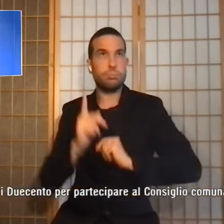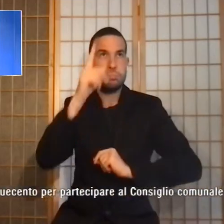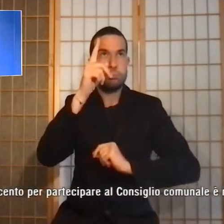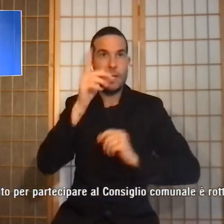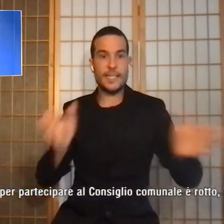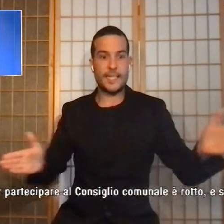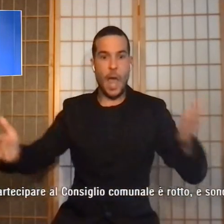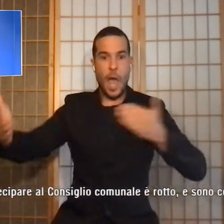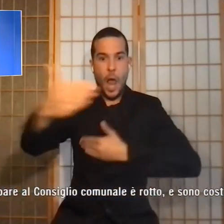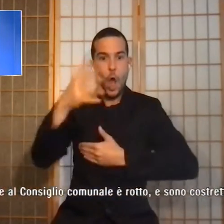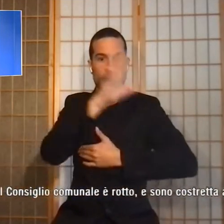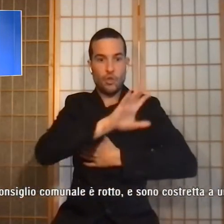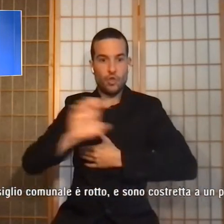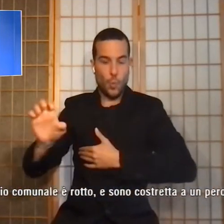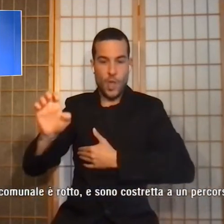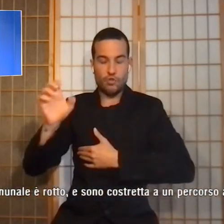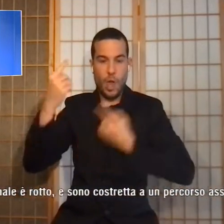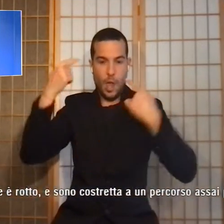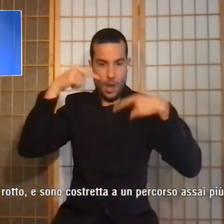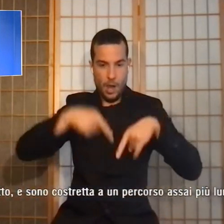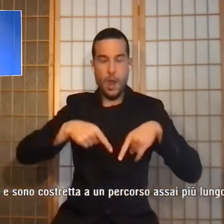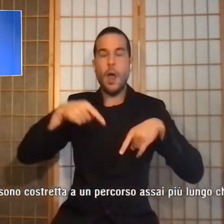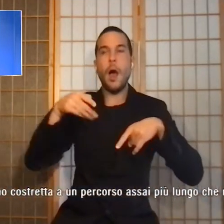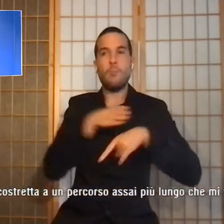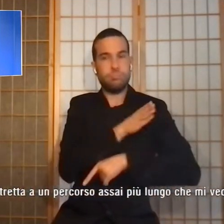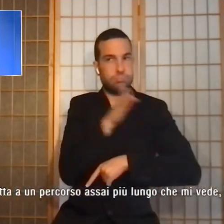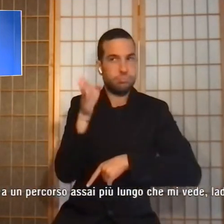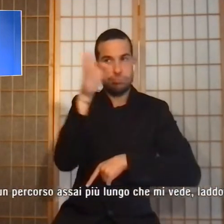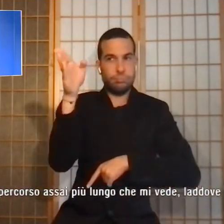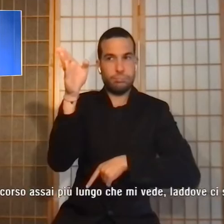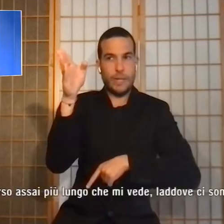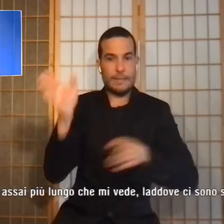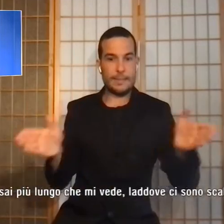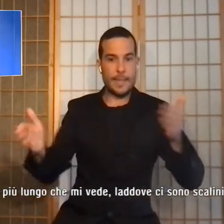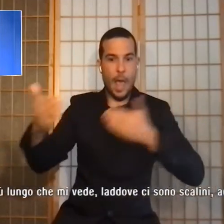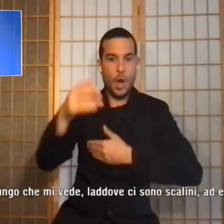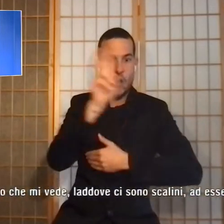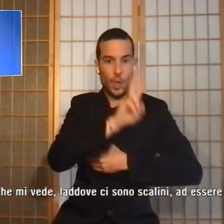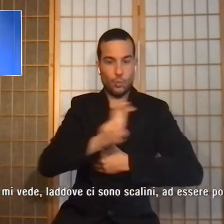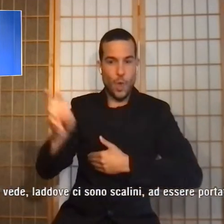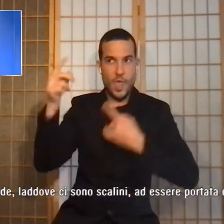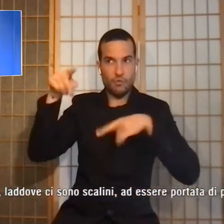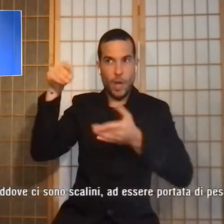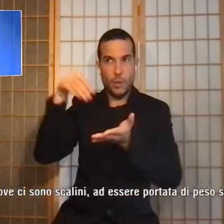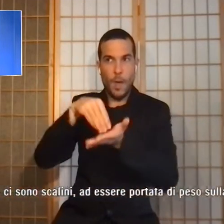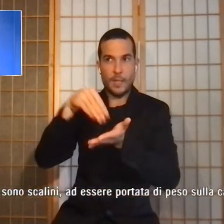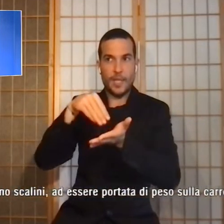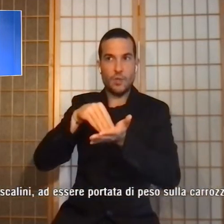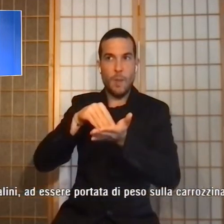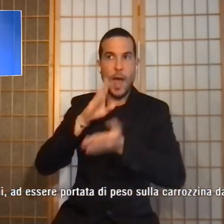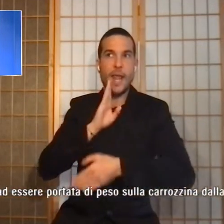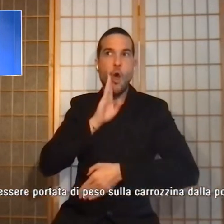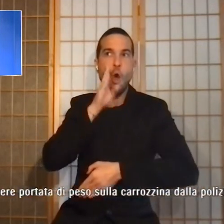e poi da lì arrivare nel Salone dei Duecento per partecipare al Consiglio Comunale